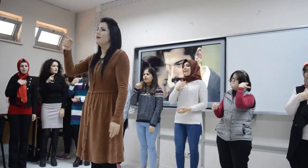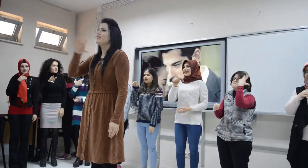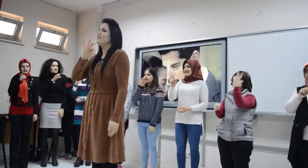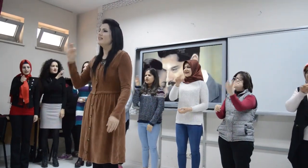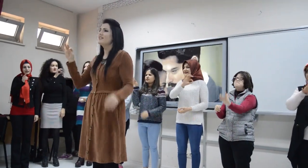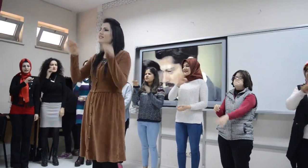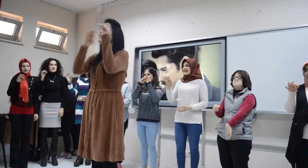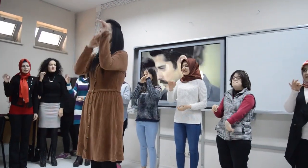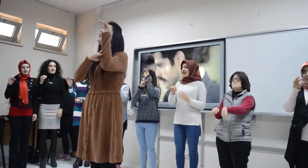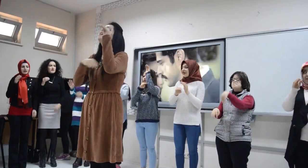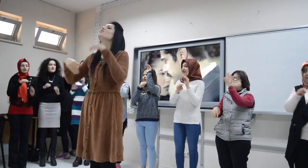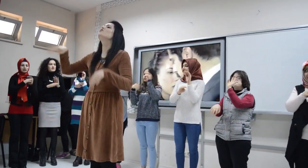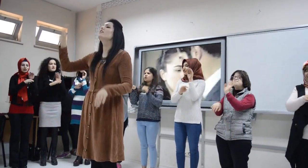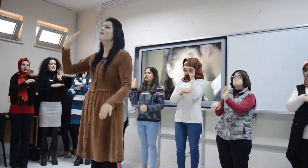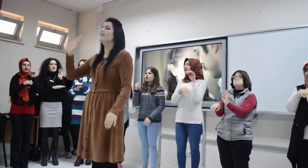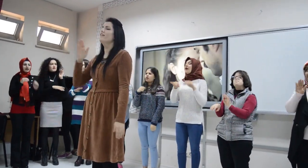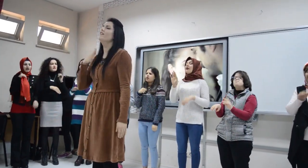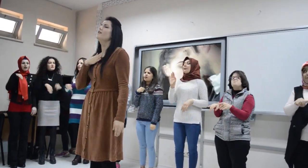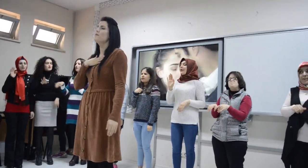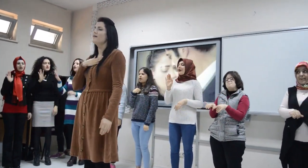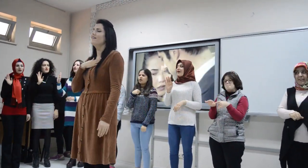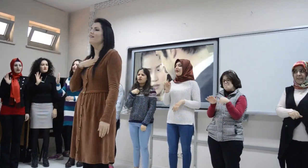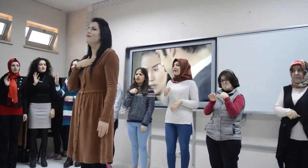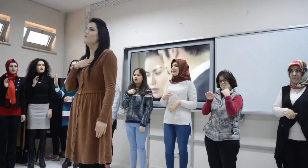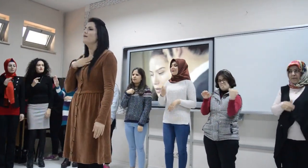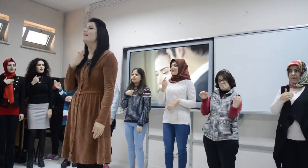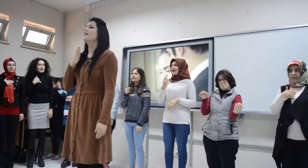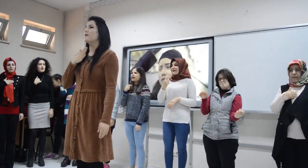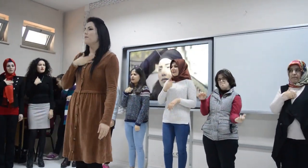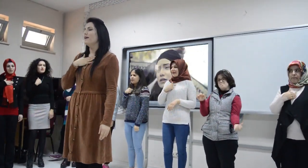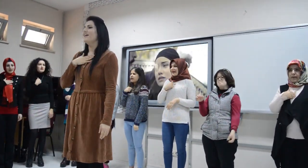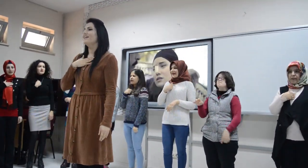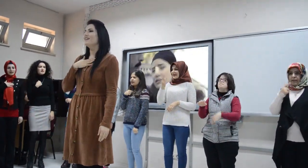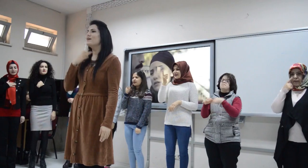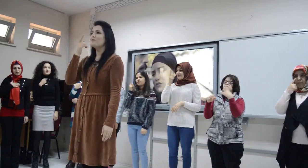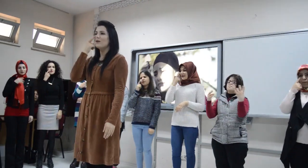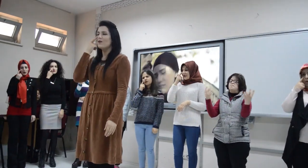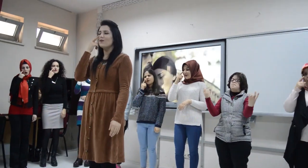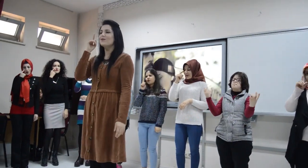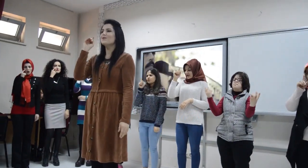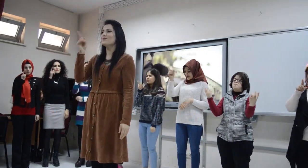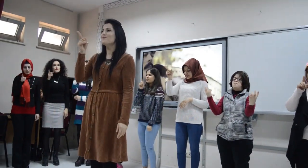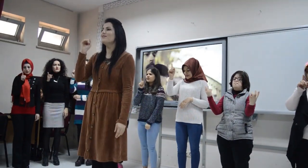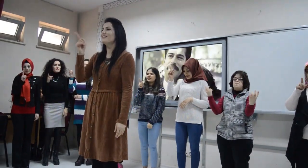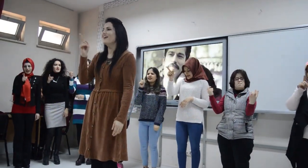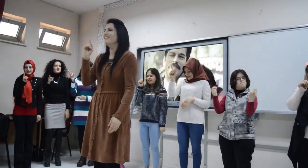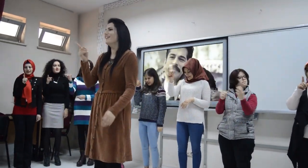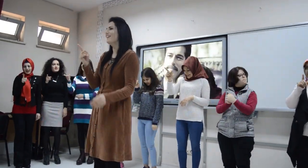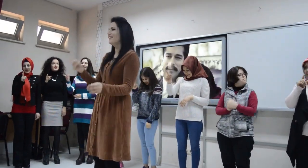ben sensin yaşanamam, benim gözüm sende.